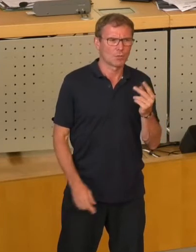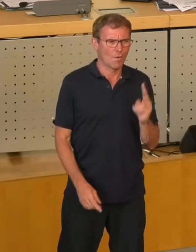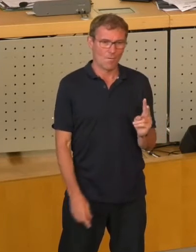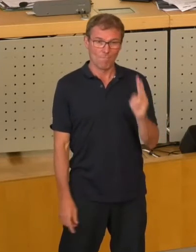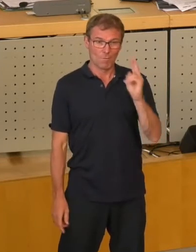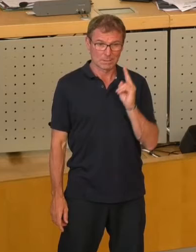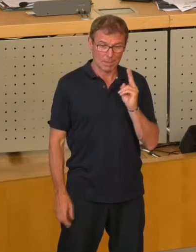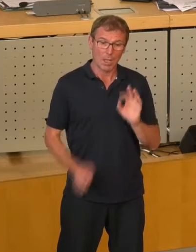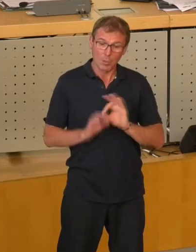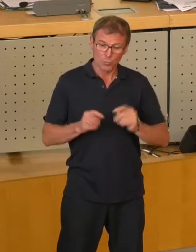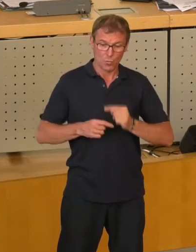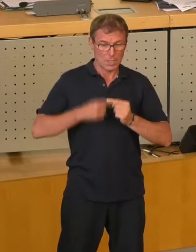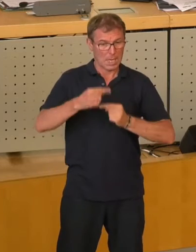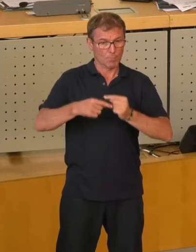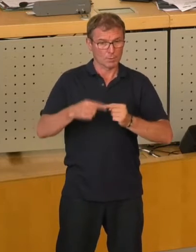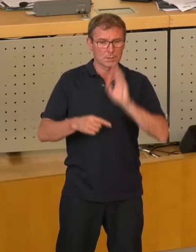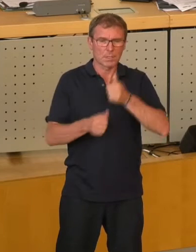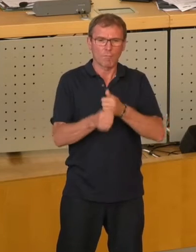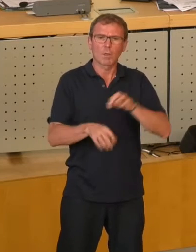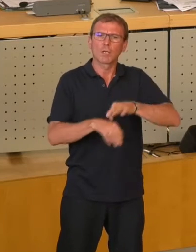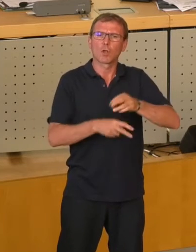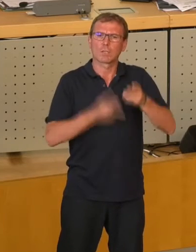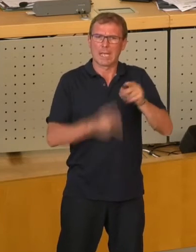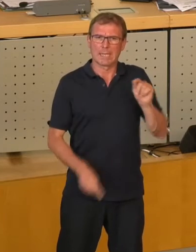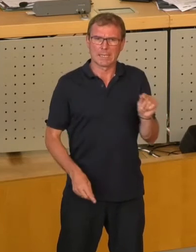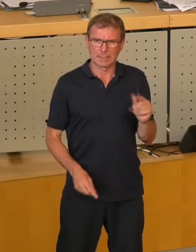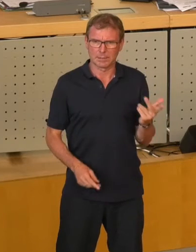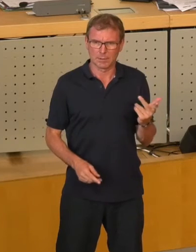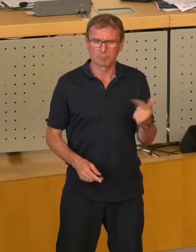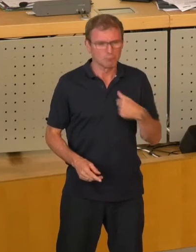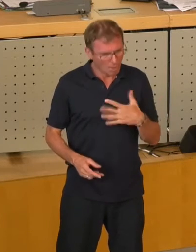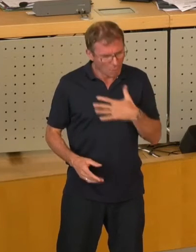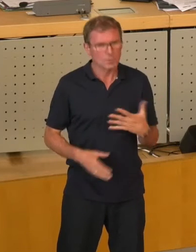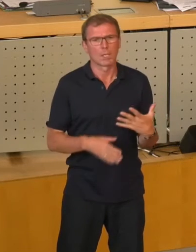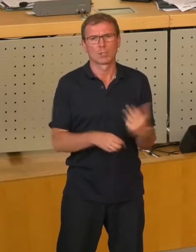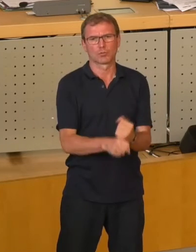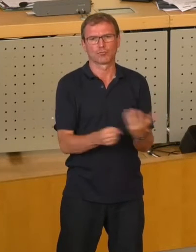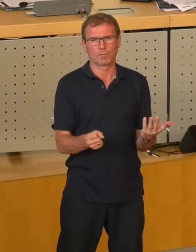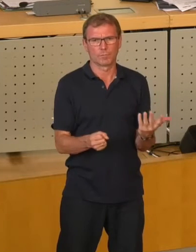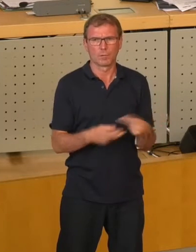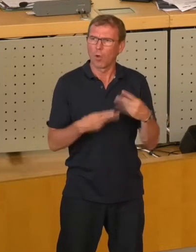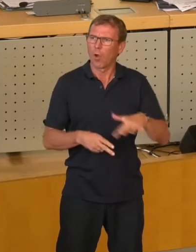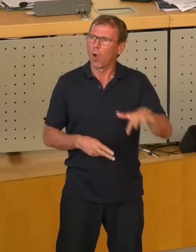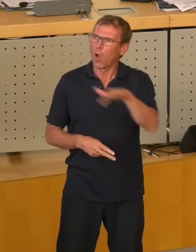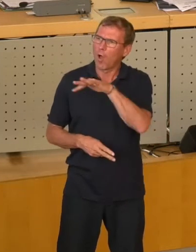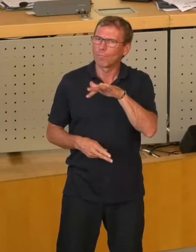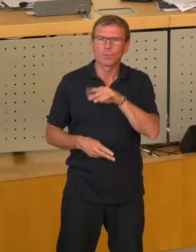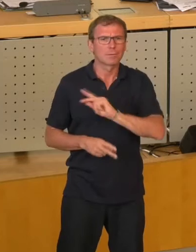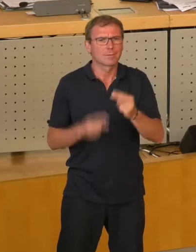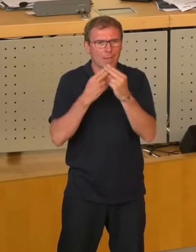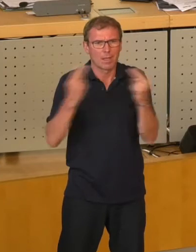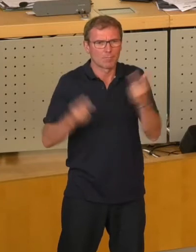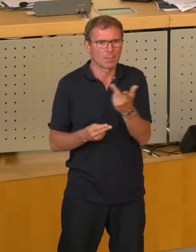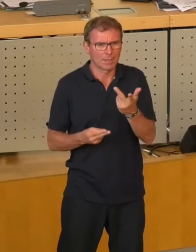Jahren einen sehr guten Prozess hatten, als es um die Nachfolge Dr. Richter gegangen ist. Da ist es nämlich gelungen, ich denke, das ist in der Öffentlichkeit viel zu wenig bekannt,